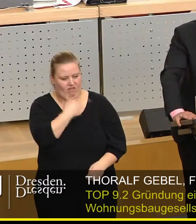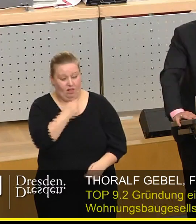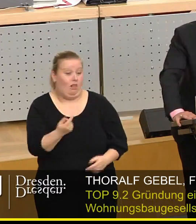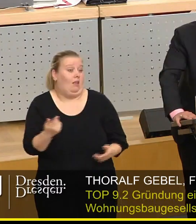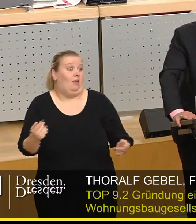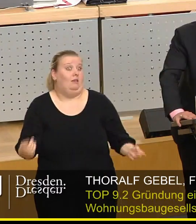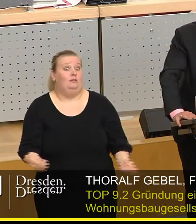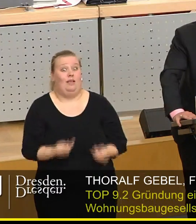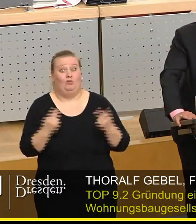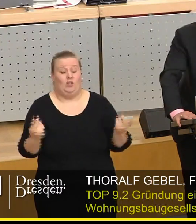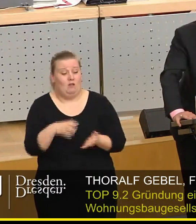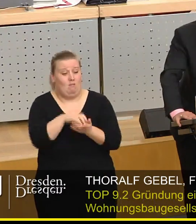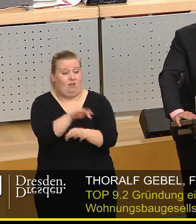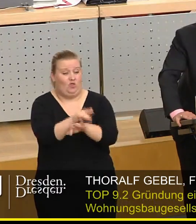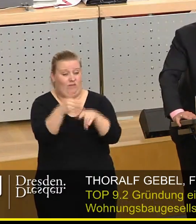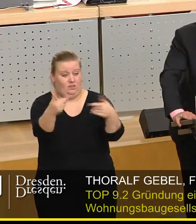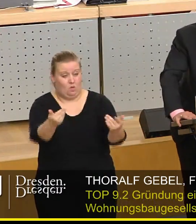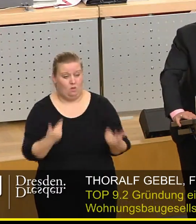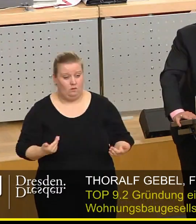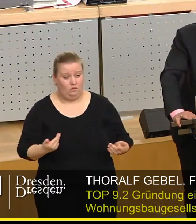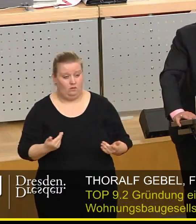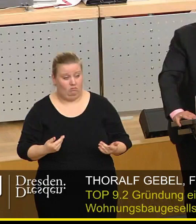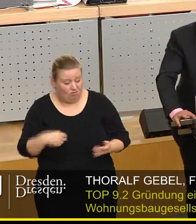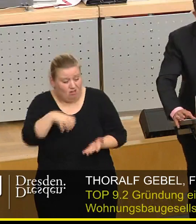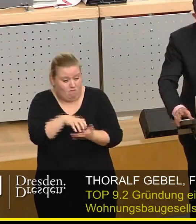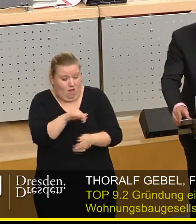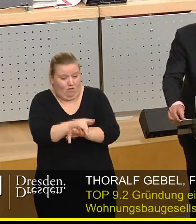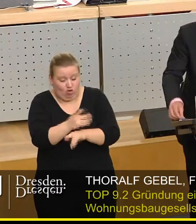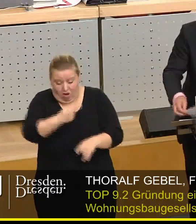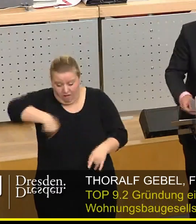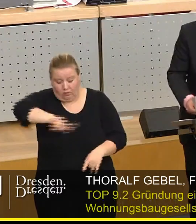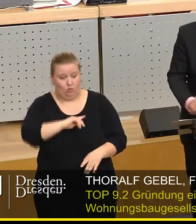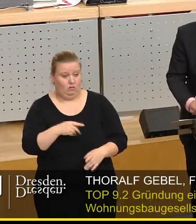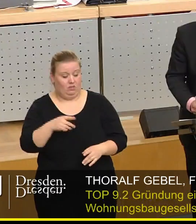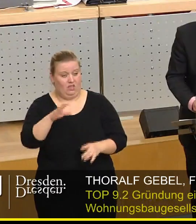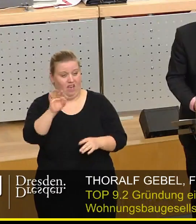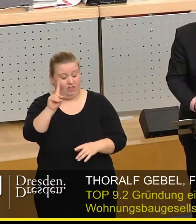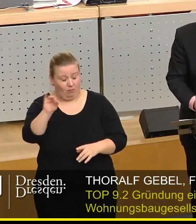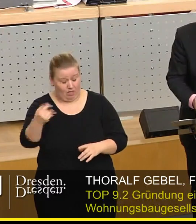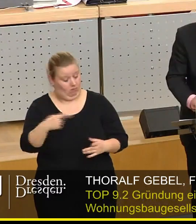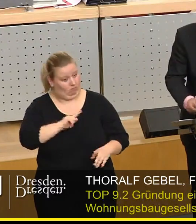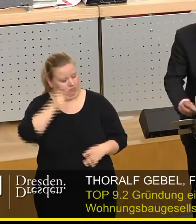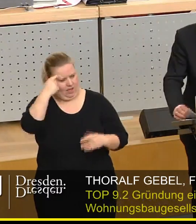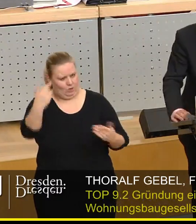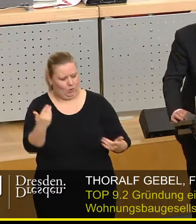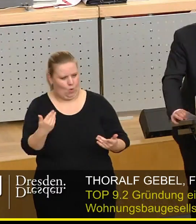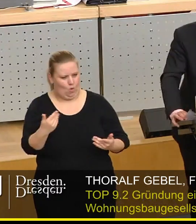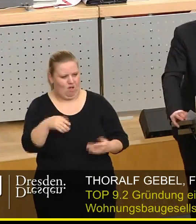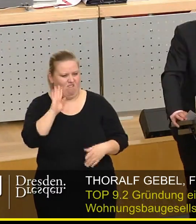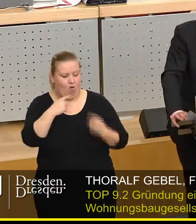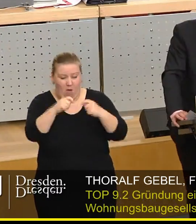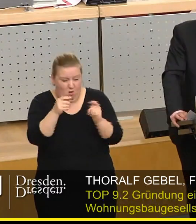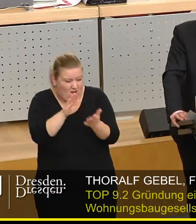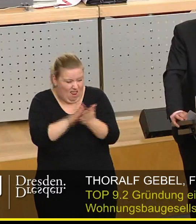Na klar, Mensch, das ist Marktwirtschaft und deswegen, weil es Marktwirtschaft ist und weil wir als FDP-freie Bürger davon ausgehen, dass diese Wurba